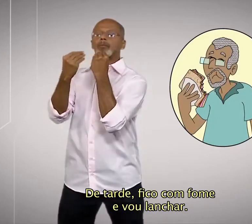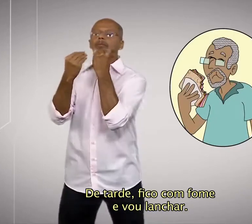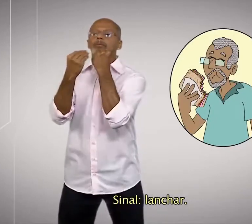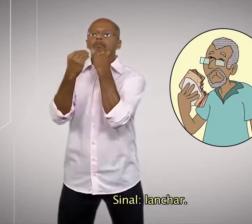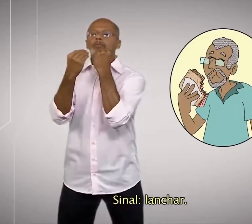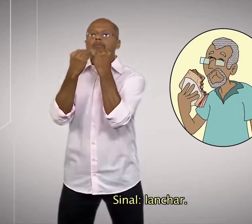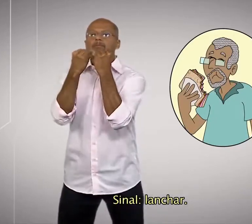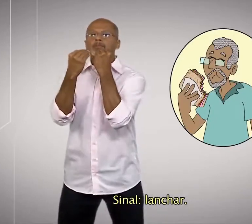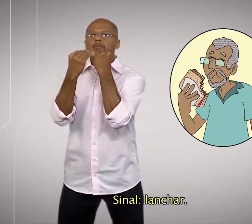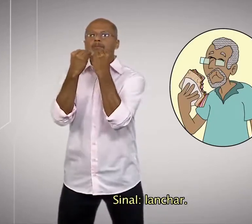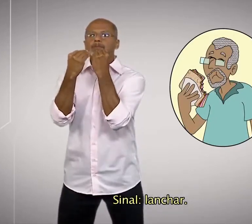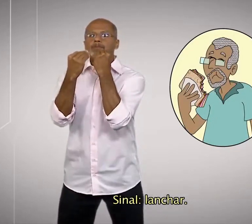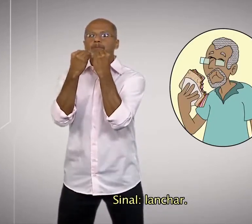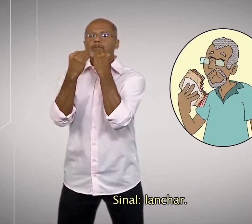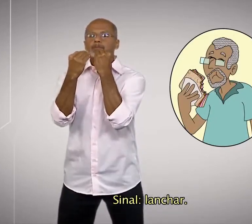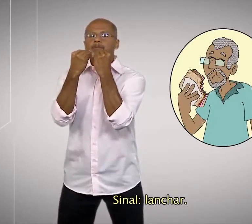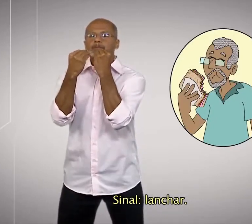Sinal, lanchar.